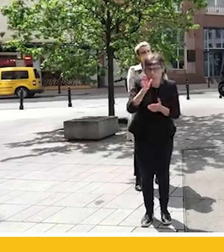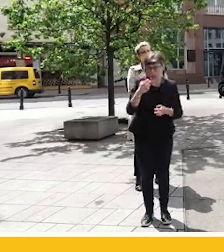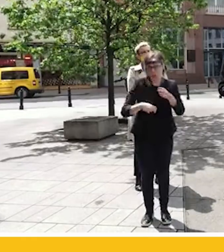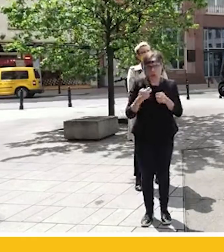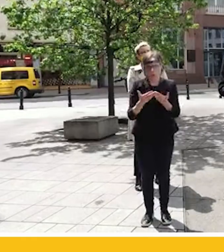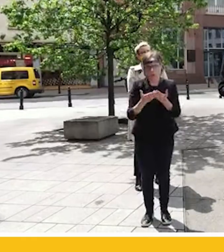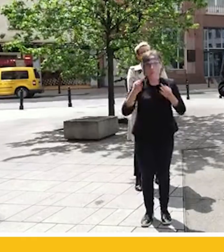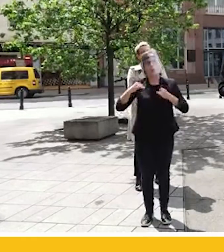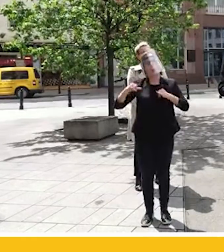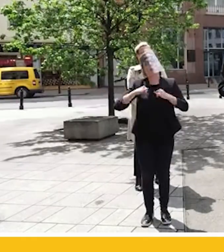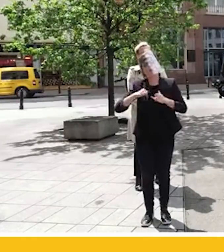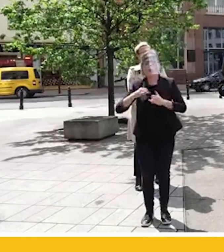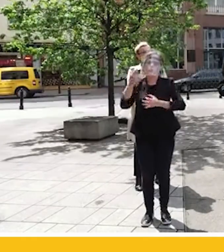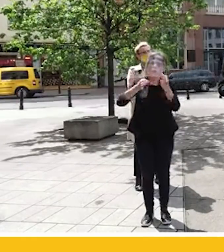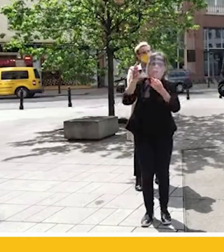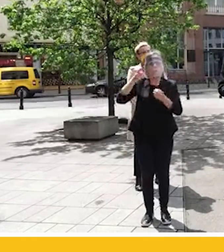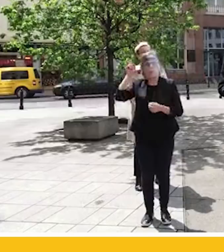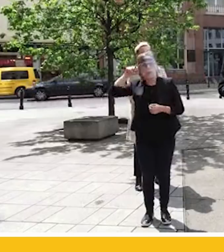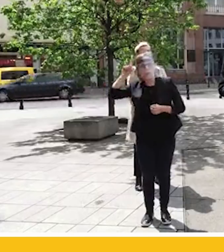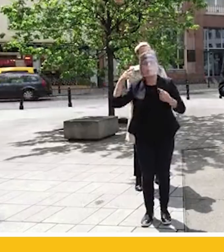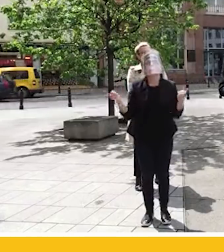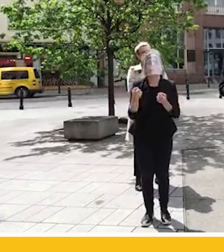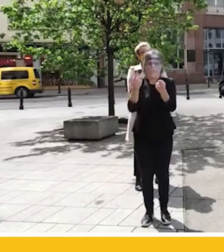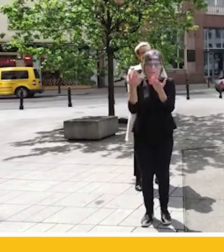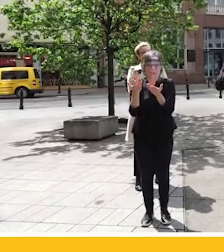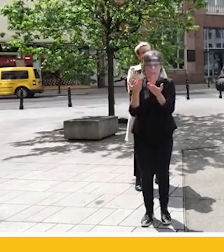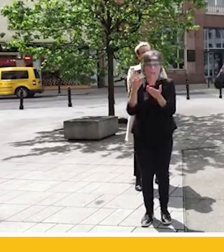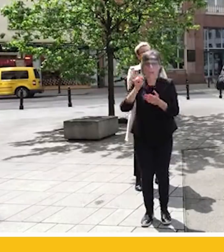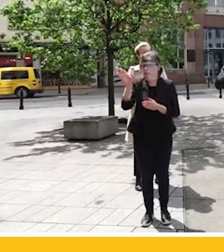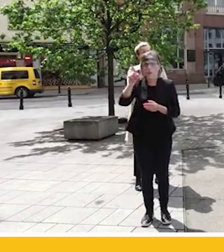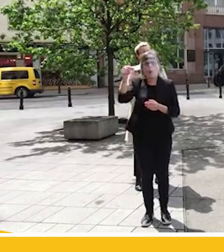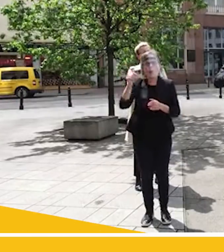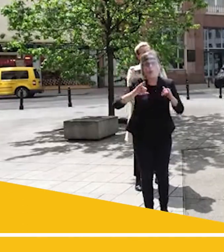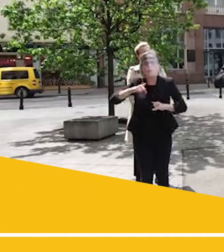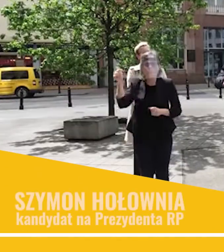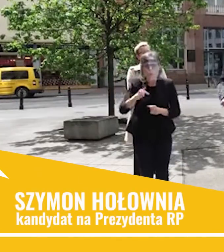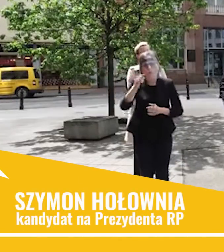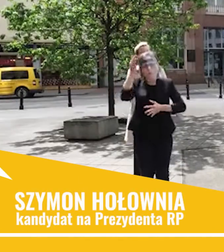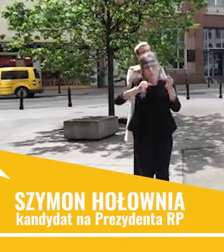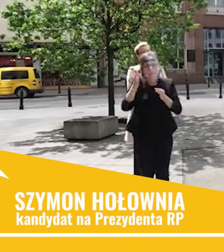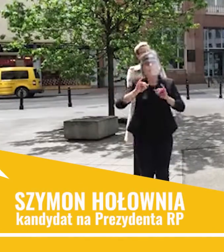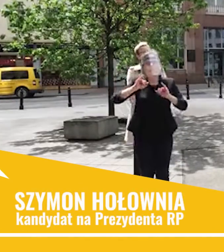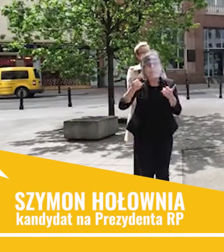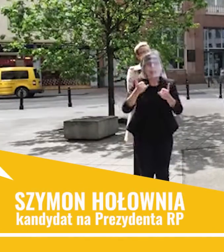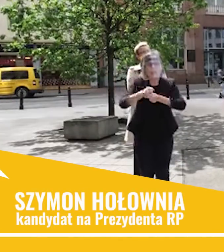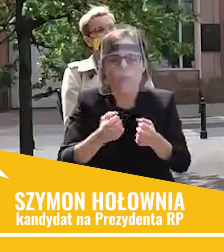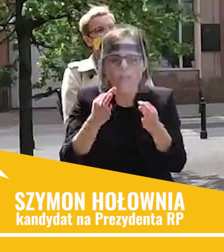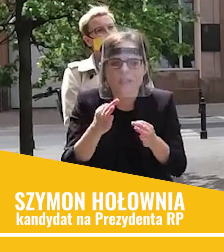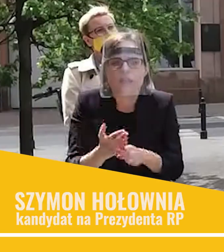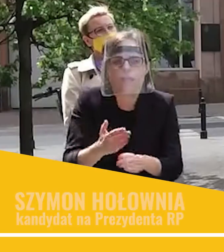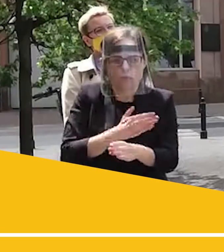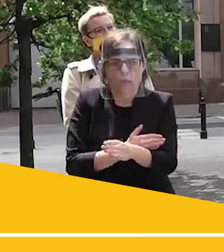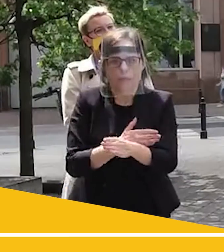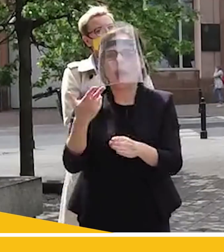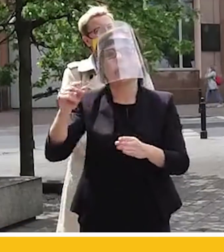zamiast opowiadać dyrdy mały, propagandę siać na wszelkie możliwe sposoby, powinien się zastanowić jak działać przed szkodą. A nie robić